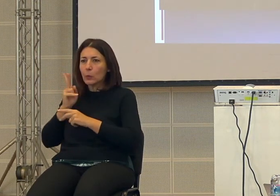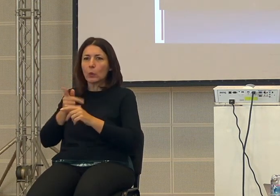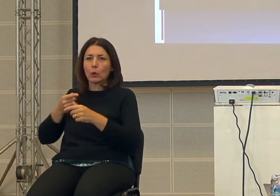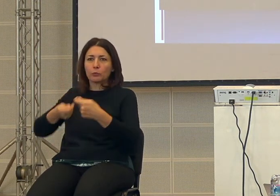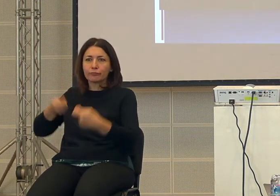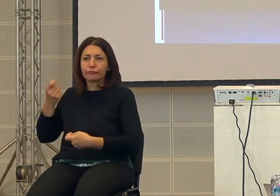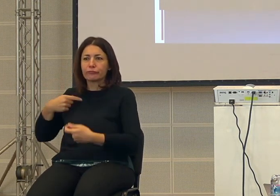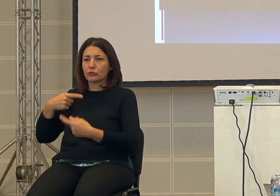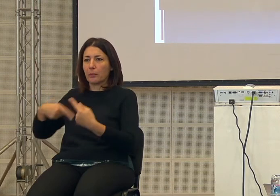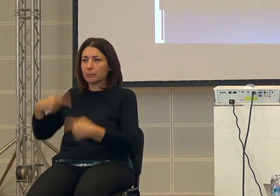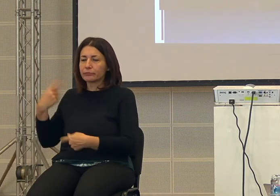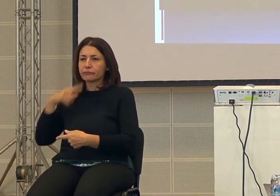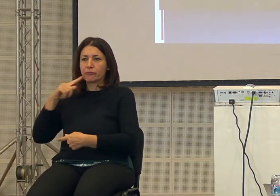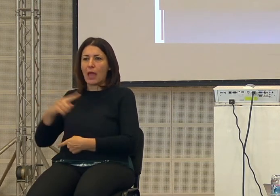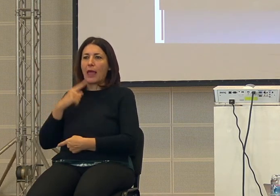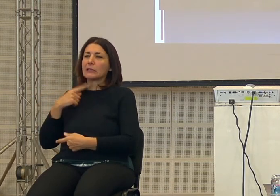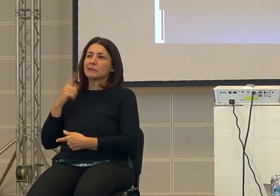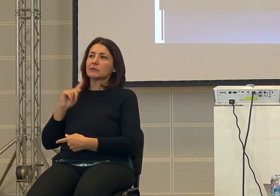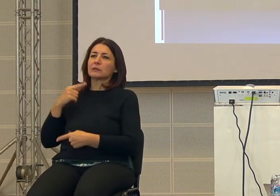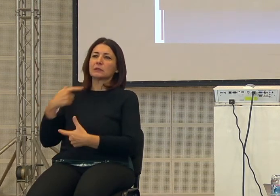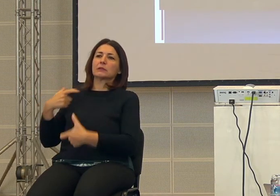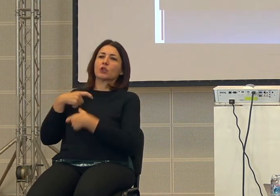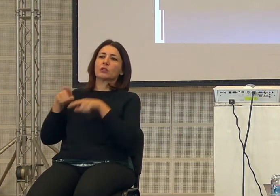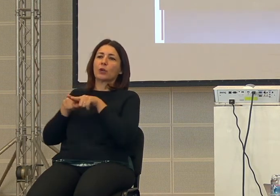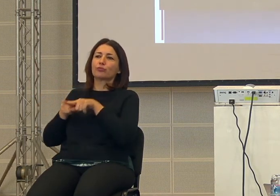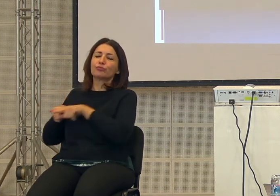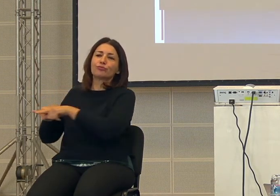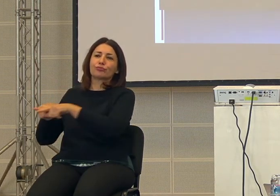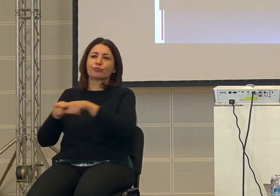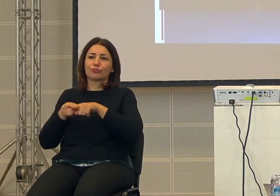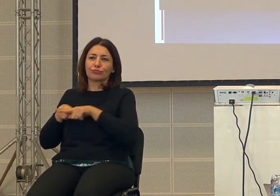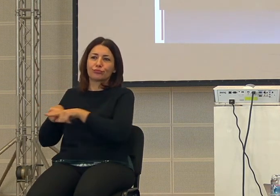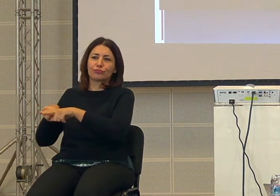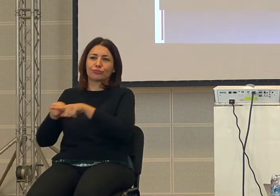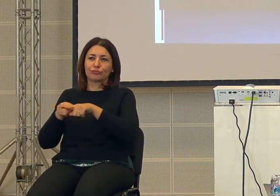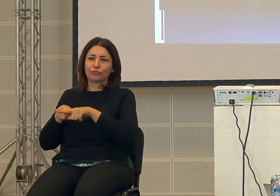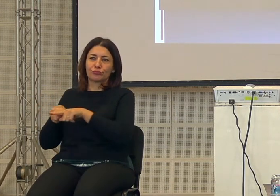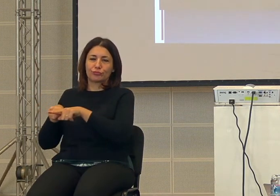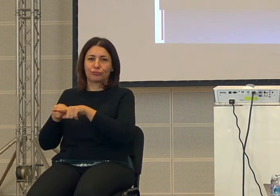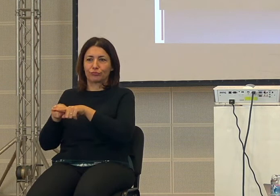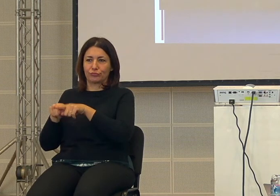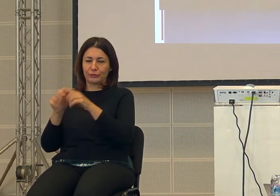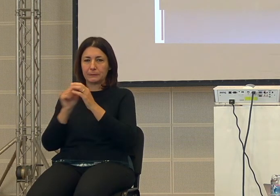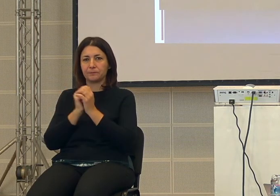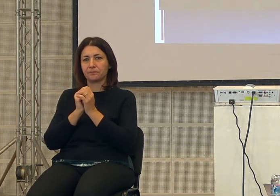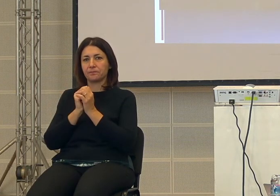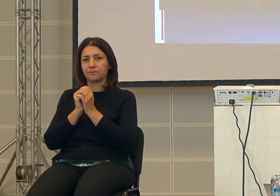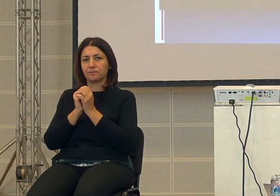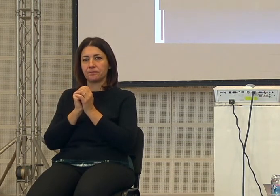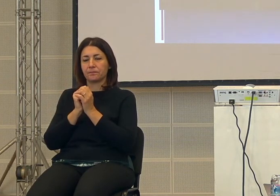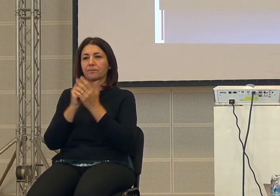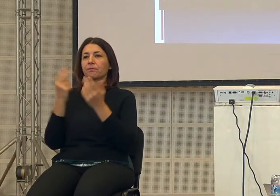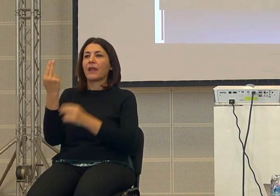fare quello che ritengo che sia la mia vita e la mia fortuna in un certo senso e poi